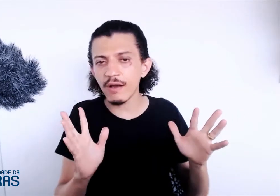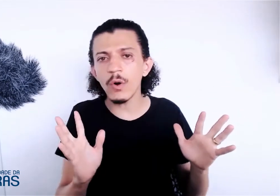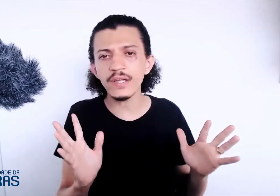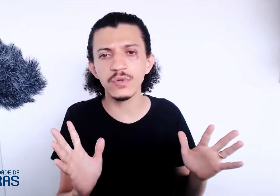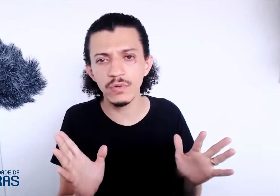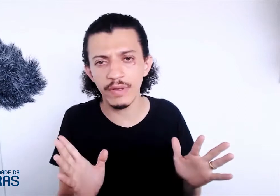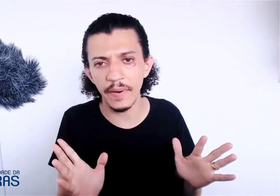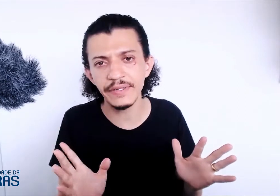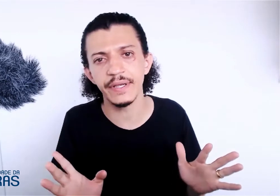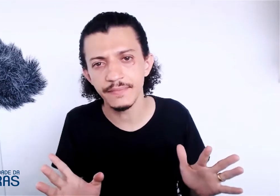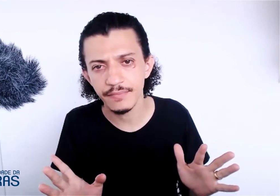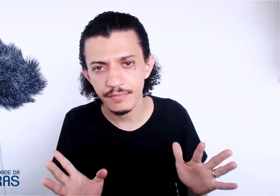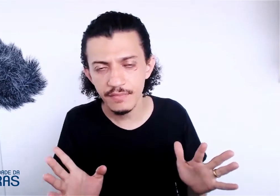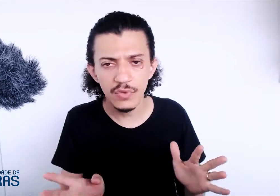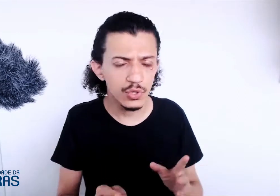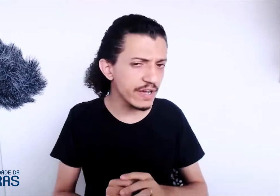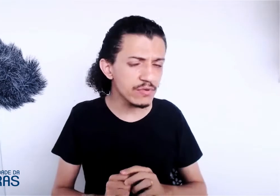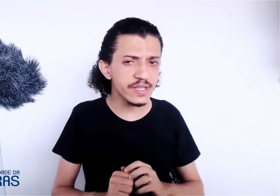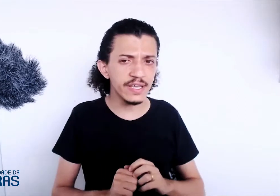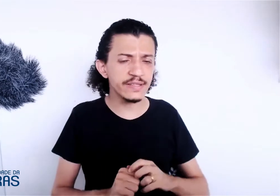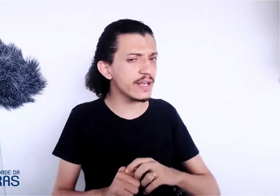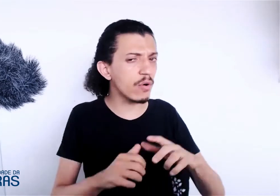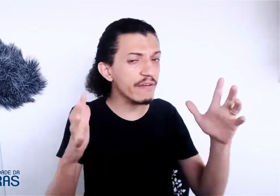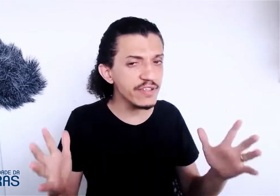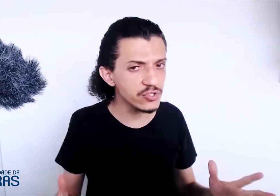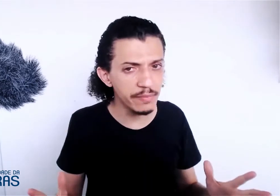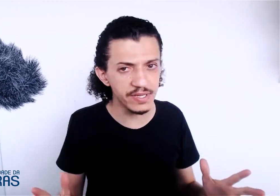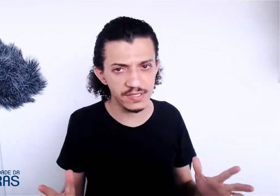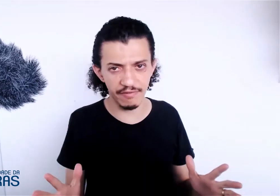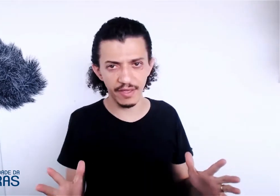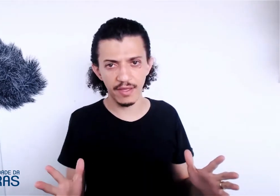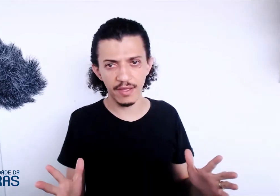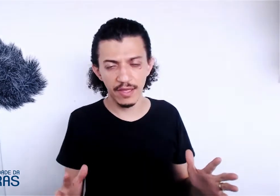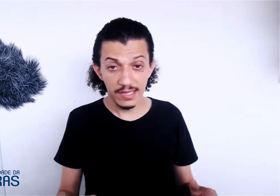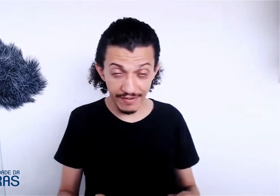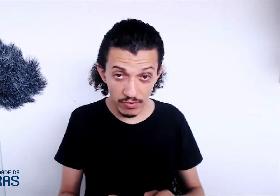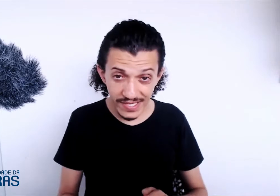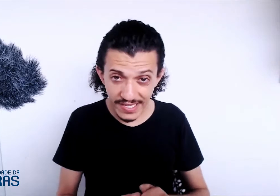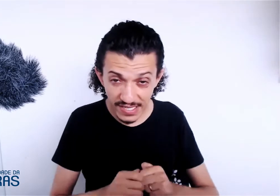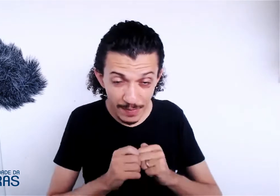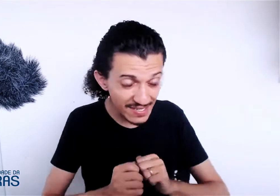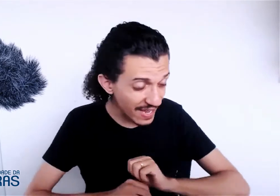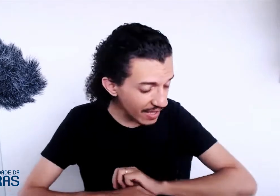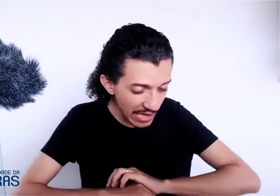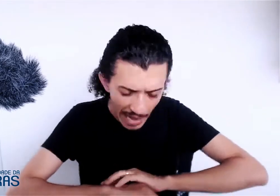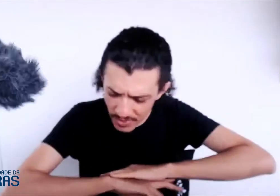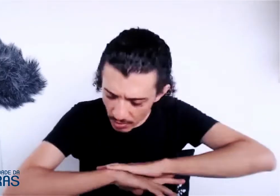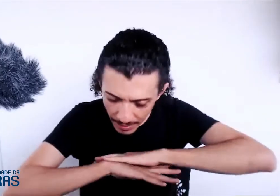qualquer surdo que aparecer. Você vai conseguir entender qualquer vídeo de Libras que você vê. Você vai conseguir se expressar em absolutamente